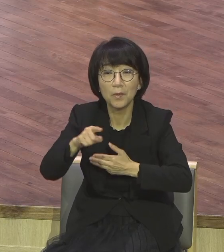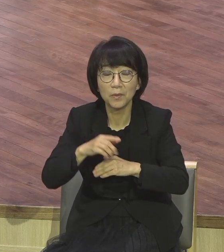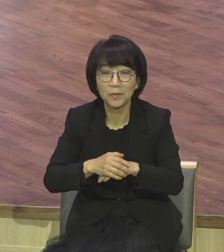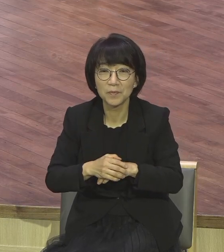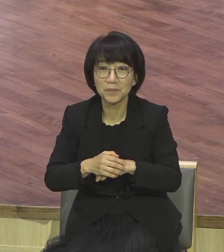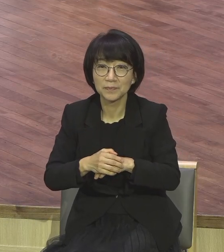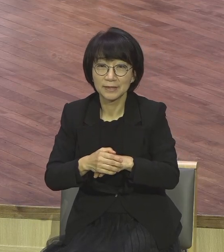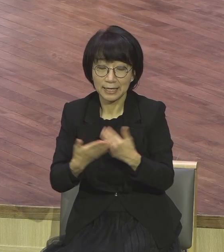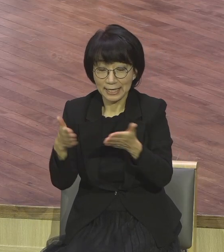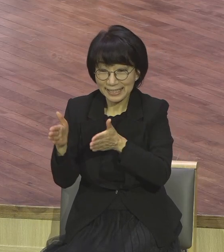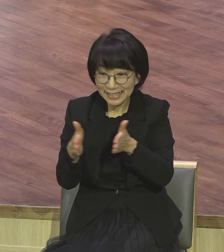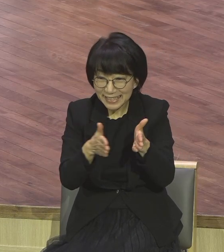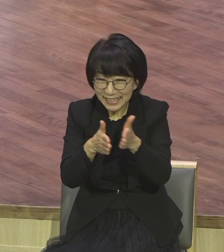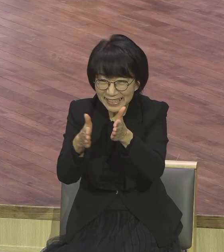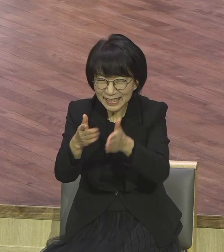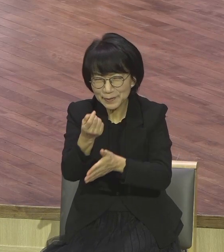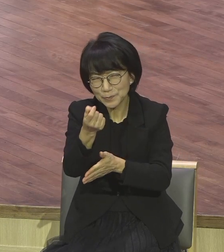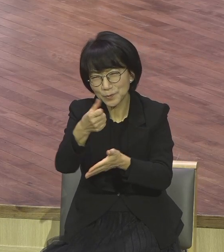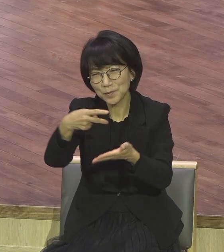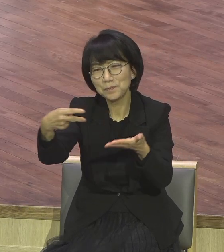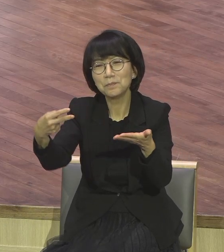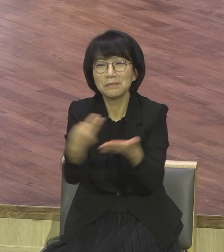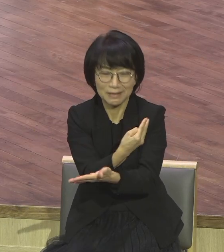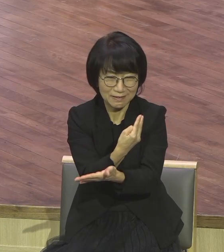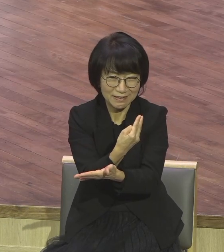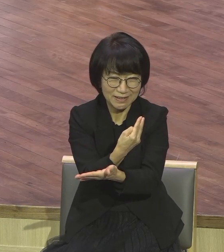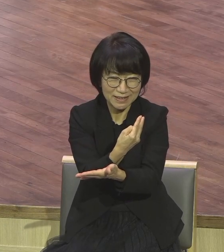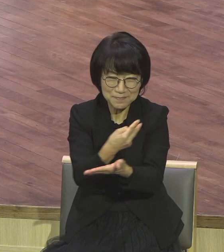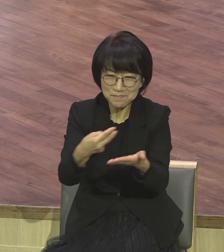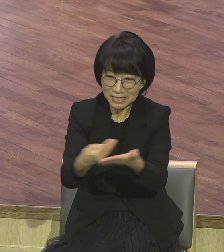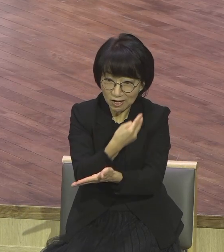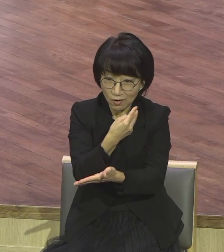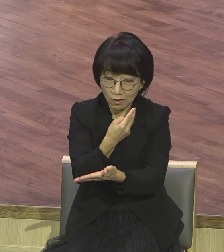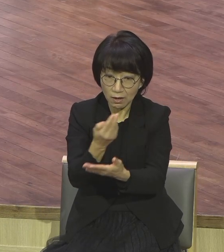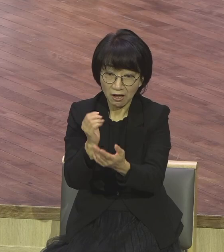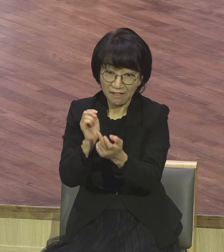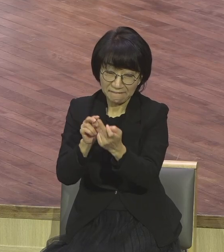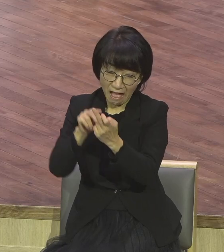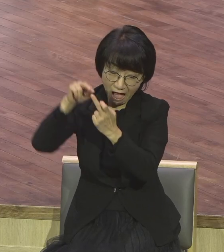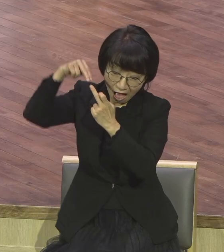길이 약간 미끄러웠을 뿐이지 낭떠러지는 아니었다. 이런 말 했어요.